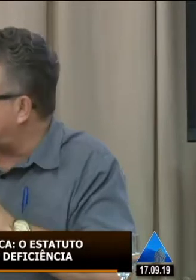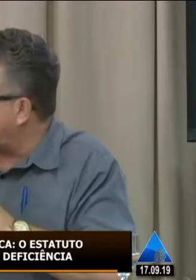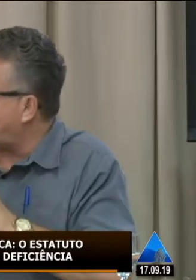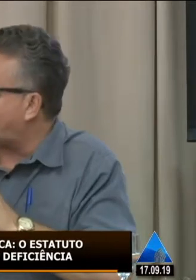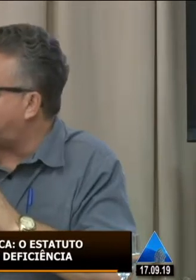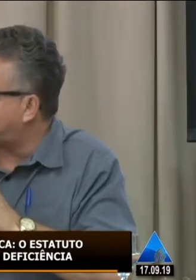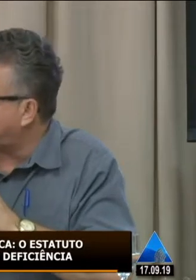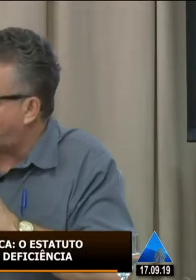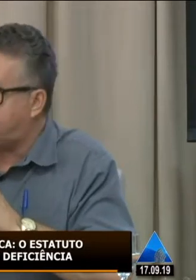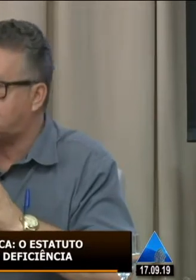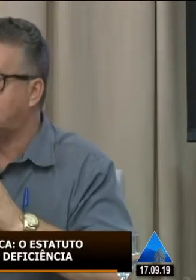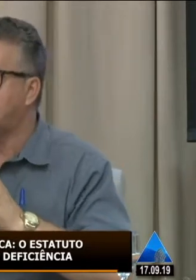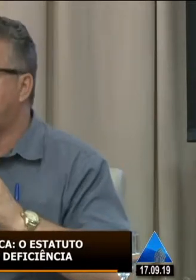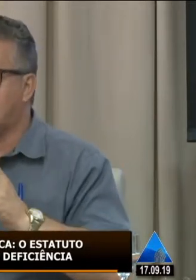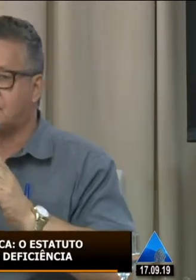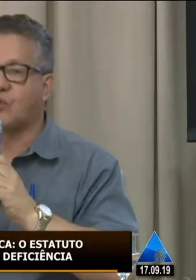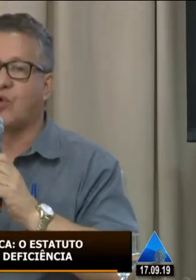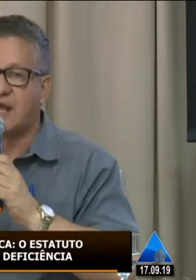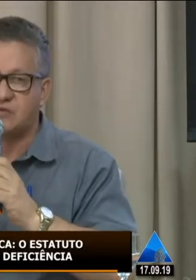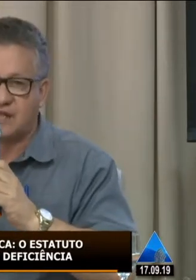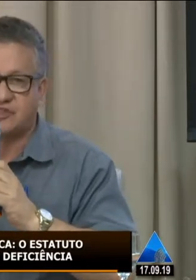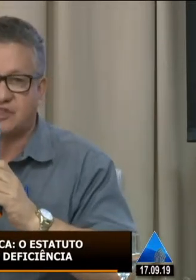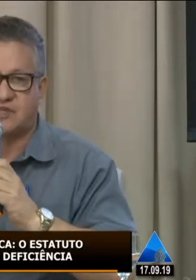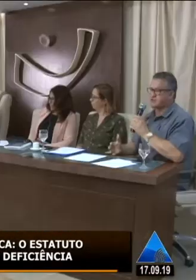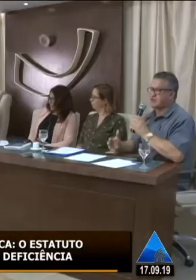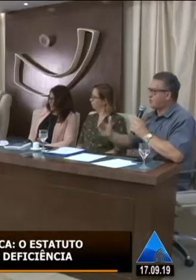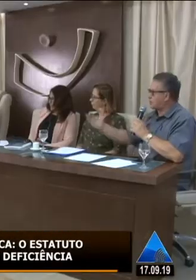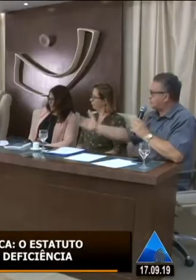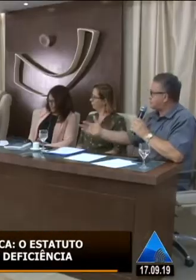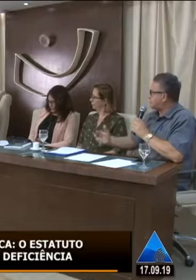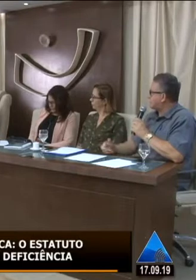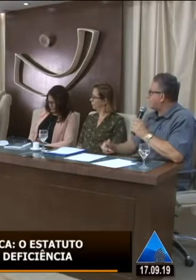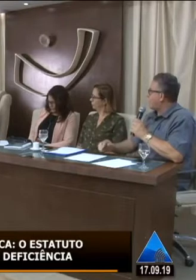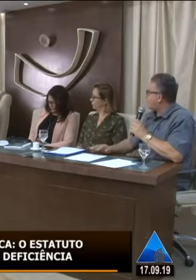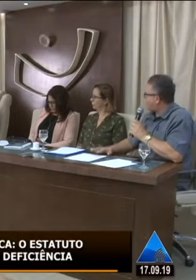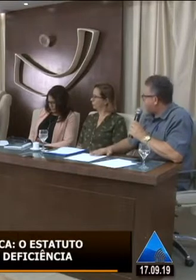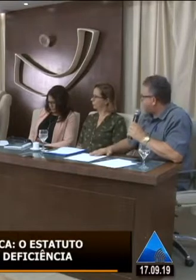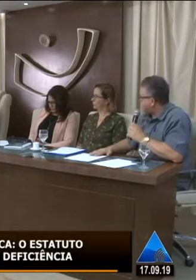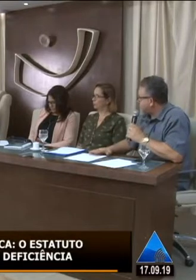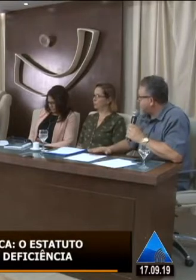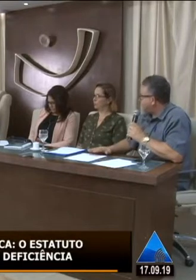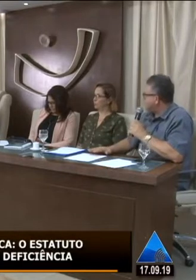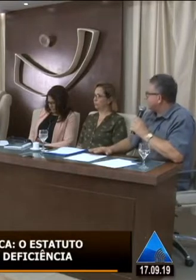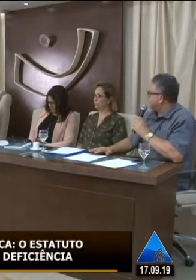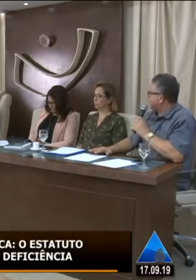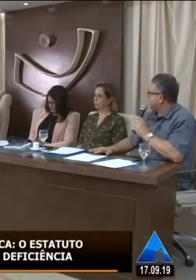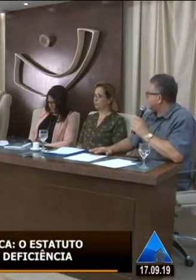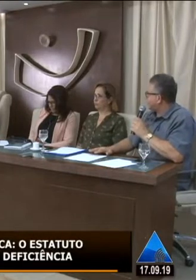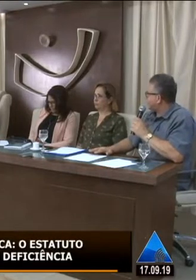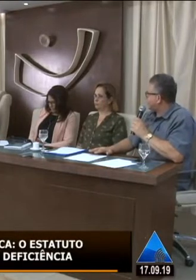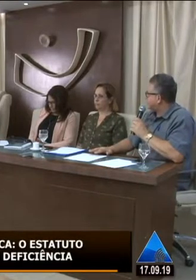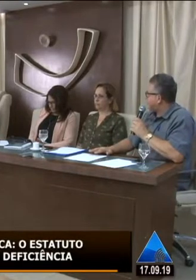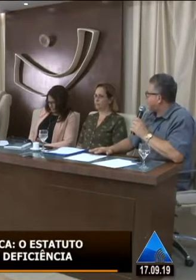conhecimento do documento e o documento circulando nas instâncias, aí nós vamos colaborar com o seu